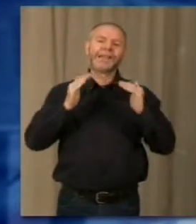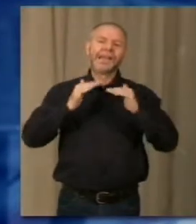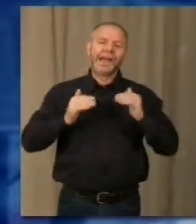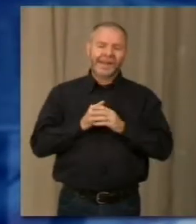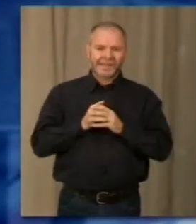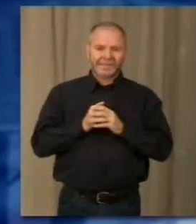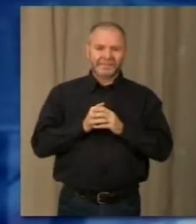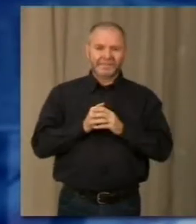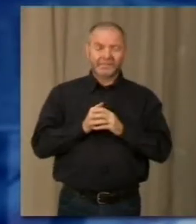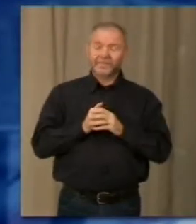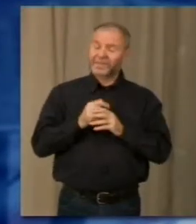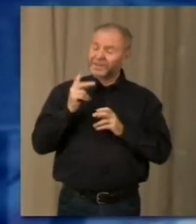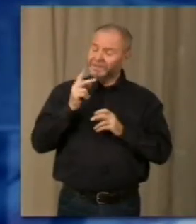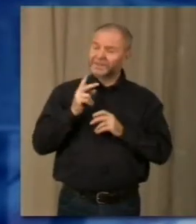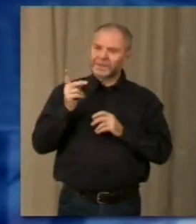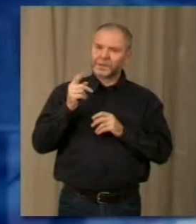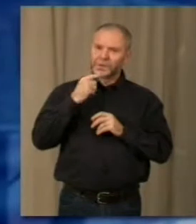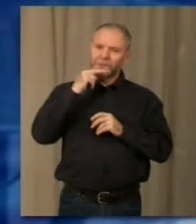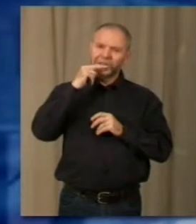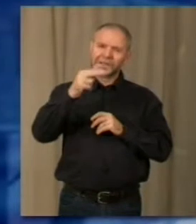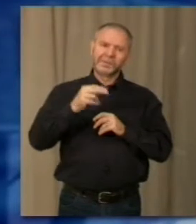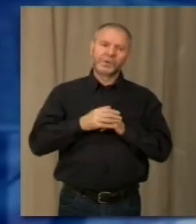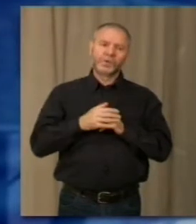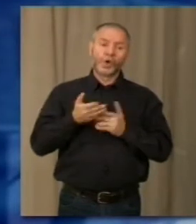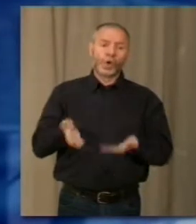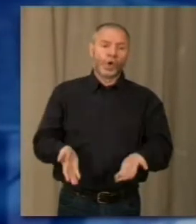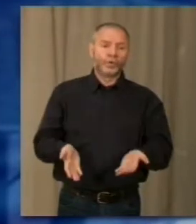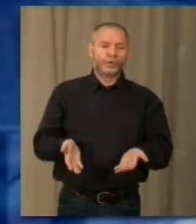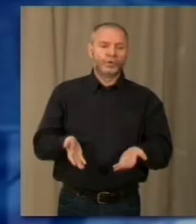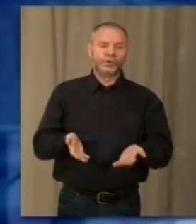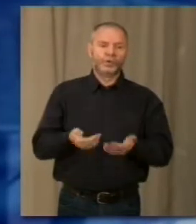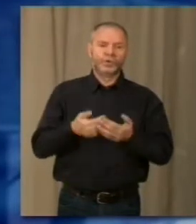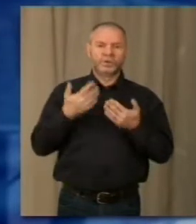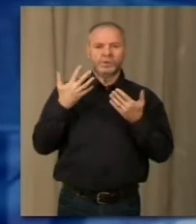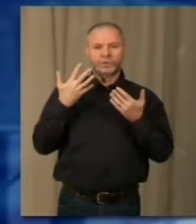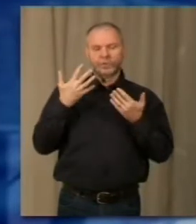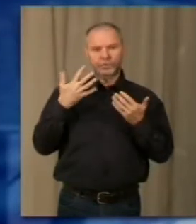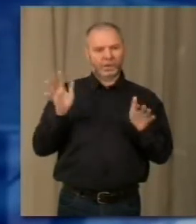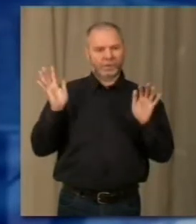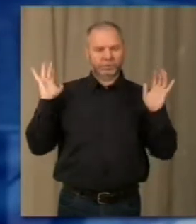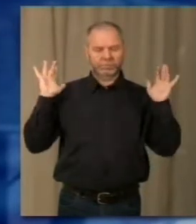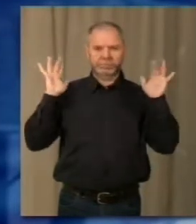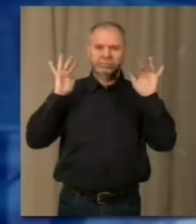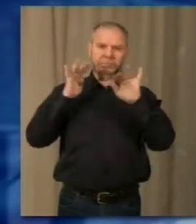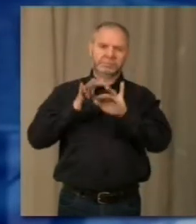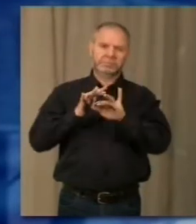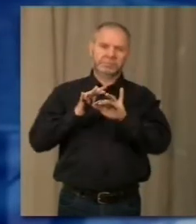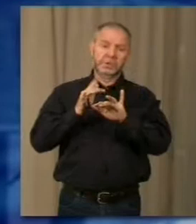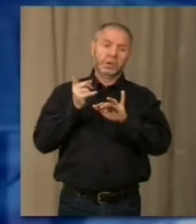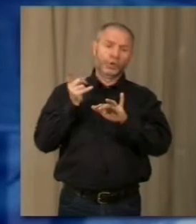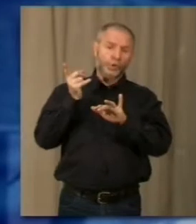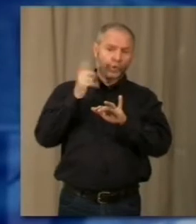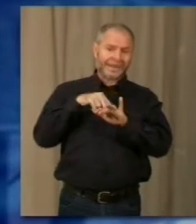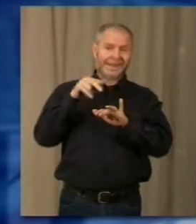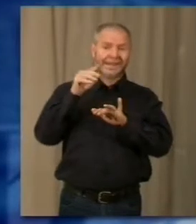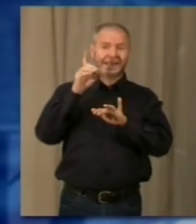Sì, proprio così e del resto oggi già abbiamo visto un grande successo di pubblico domani,